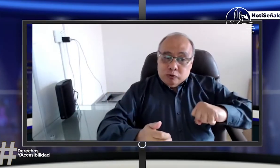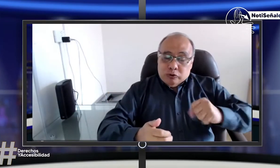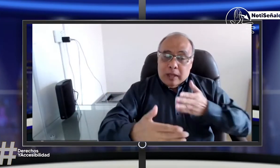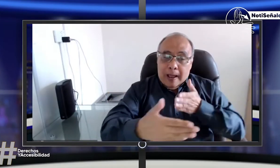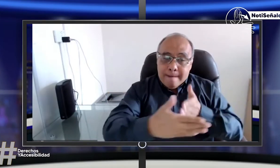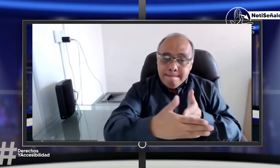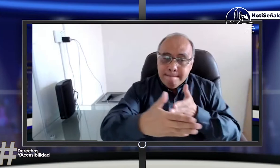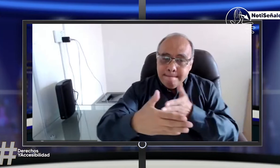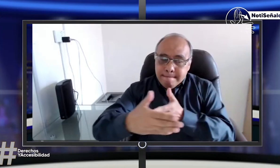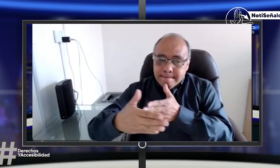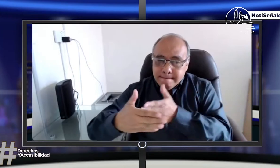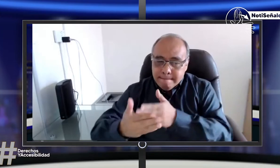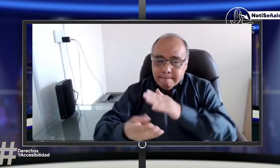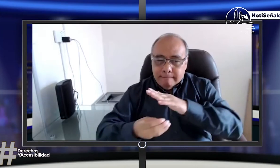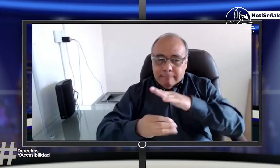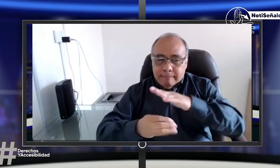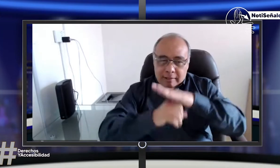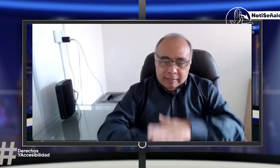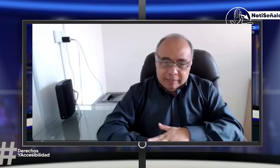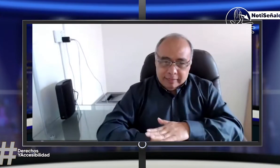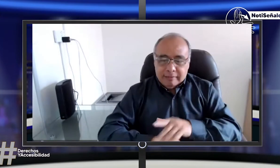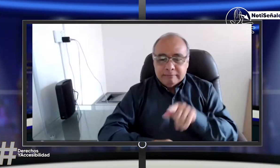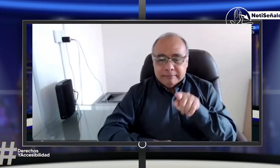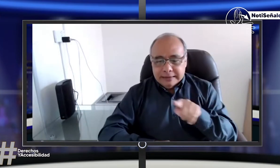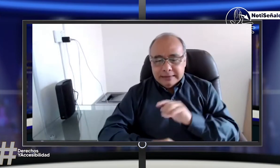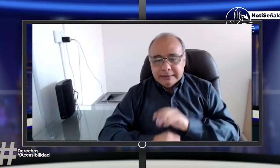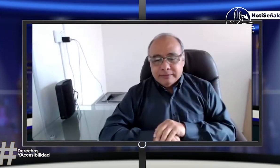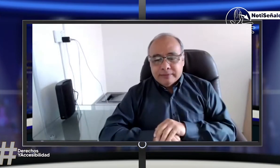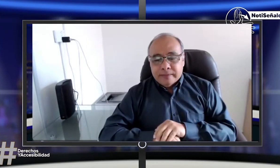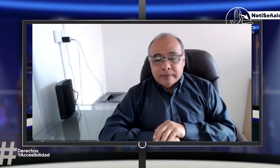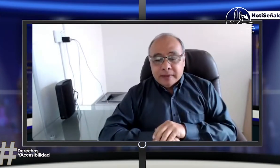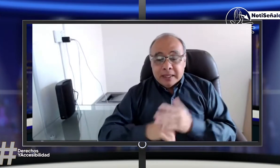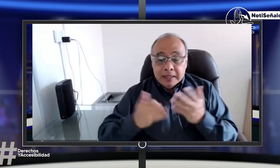Hablando de sin derechos, sin accesibilidad, no hay derechos.